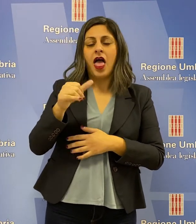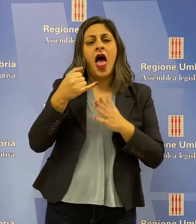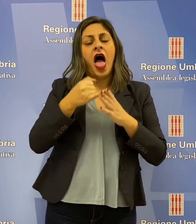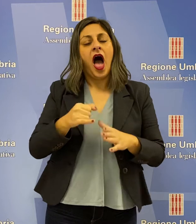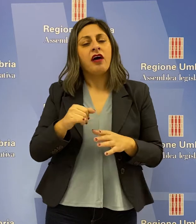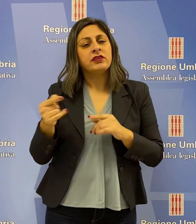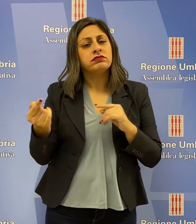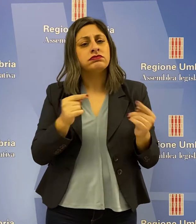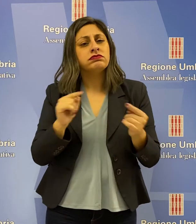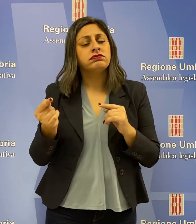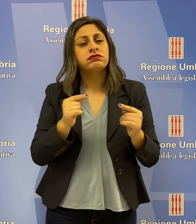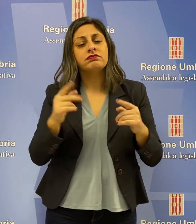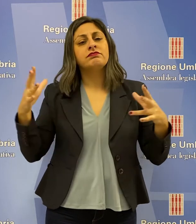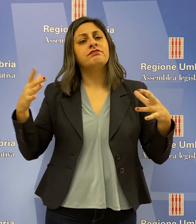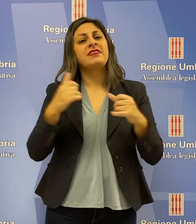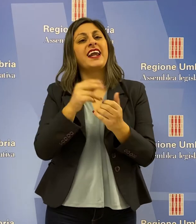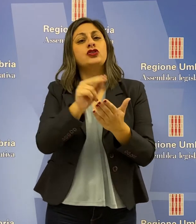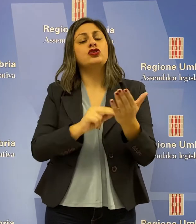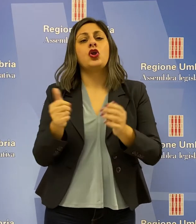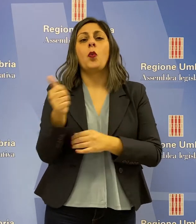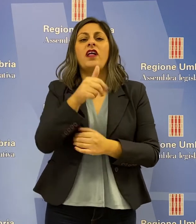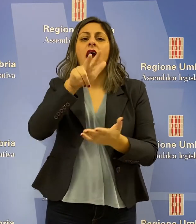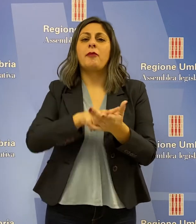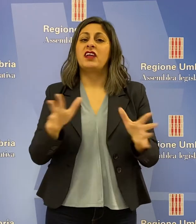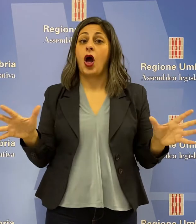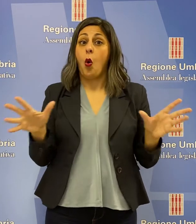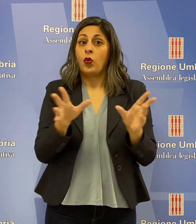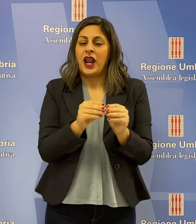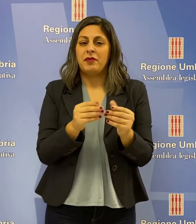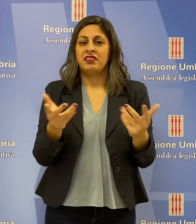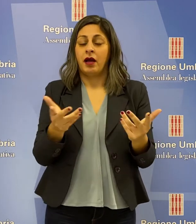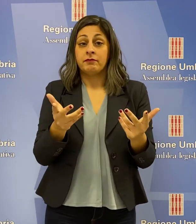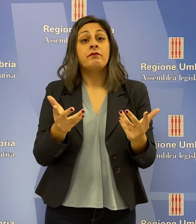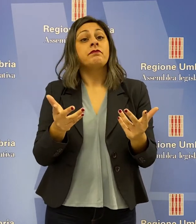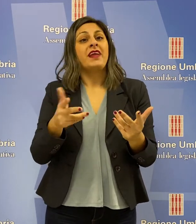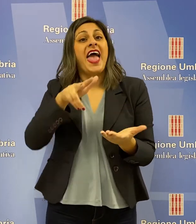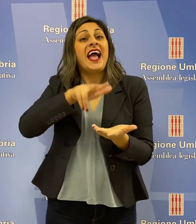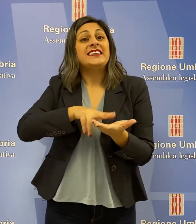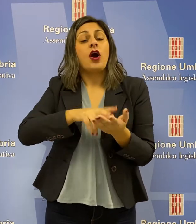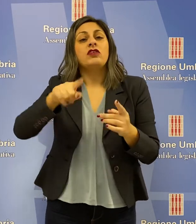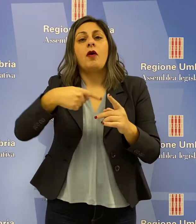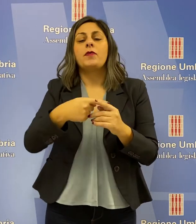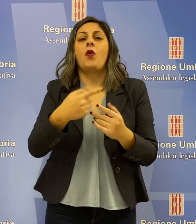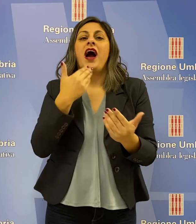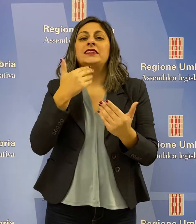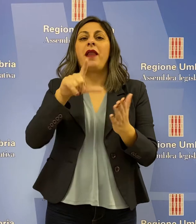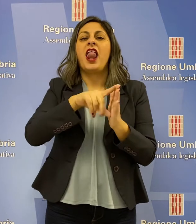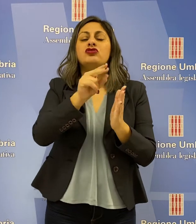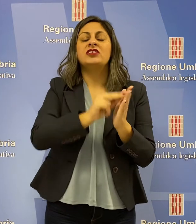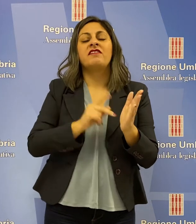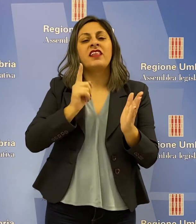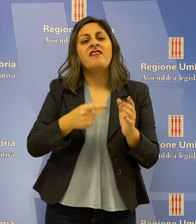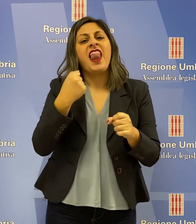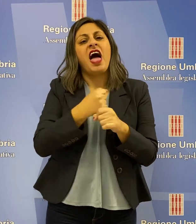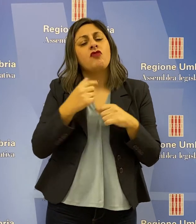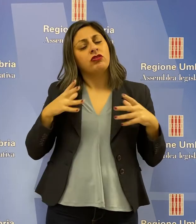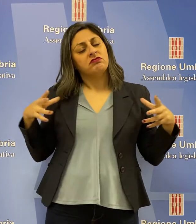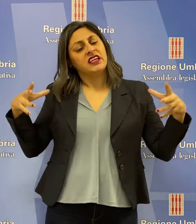approvato l'unanimità, la risoluzione unitaria, che impegna l'Esecutivo e l'Assemblea Legislativa ad un lavoro comune contro un nemico